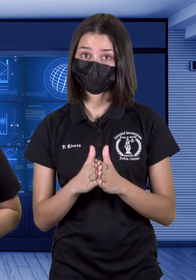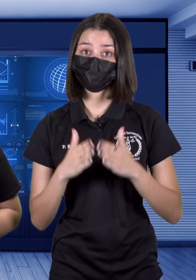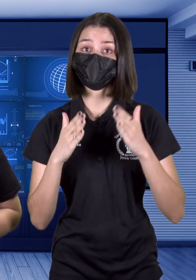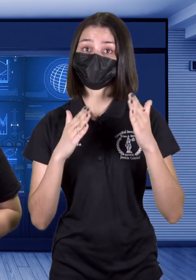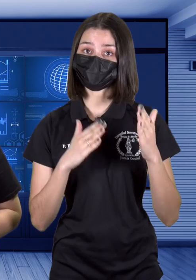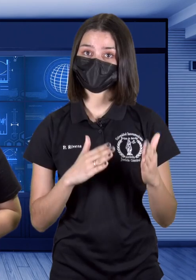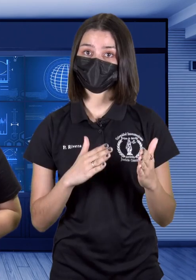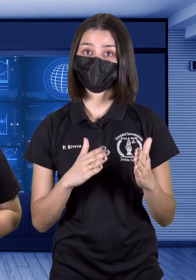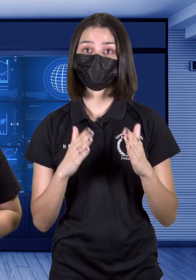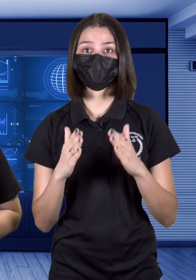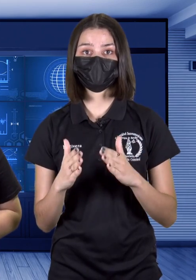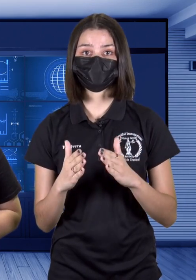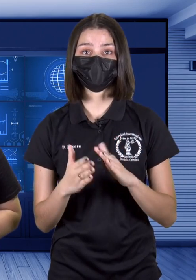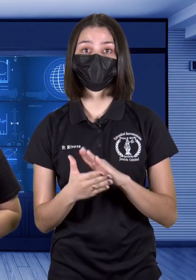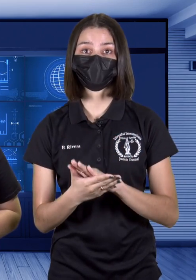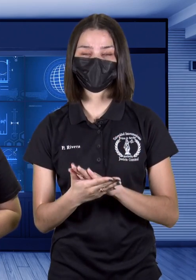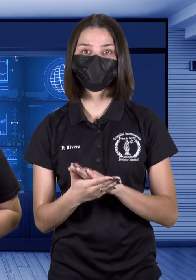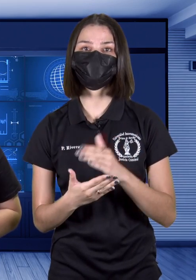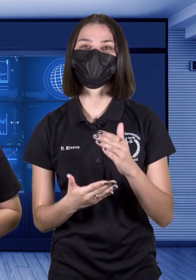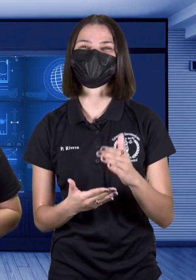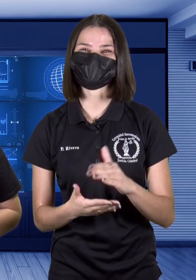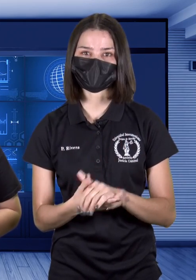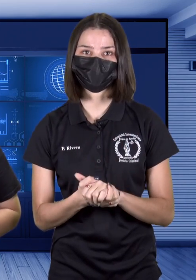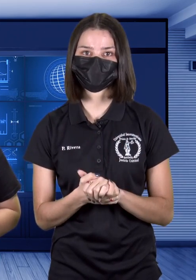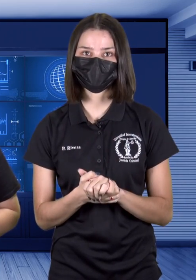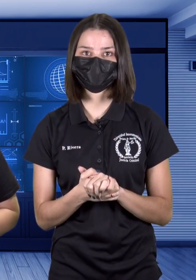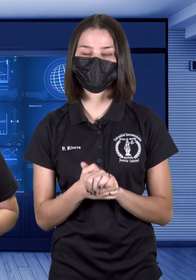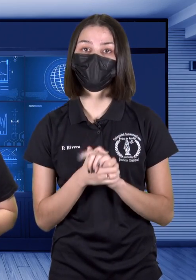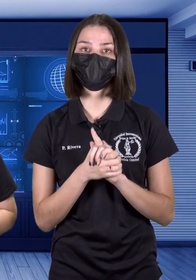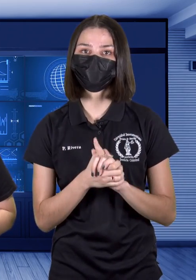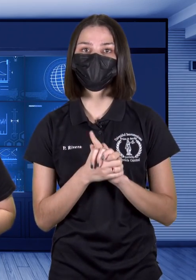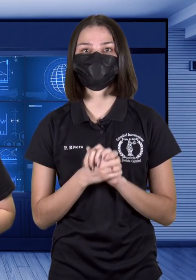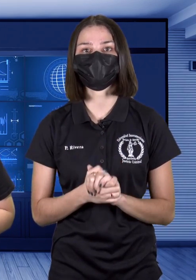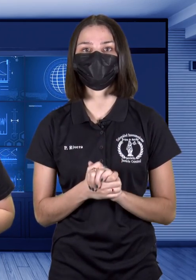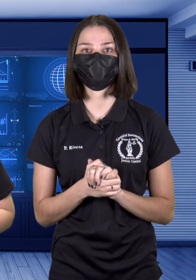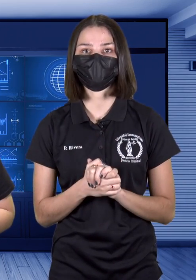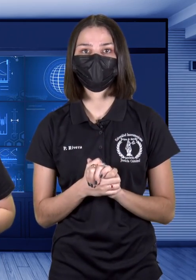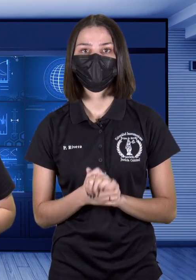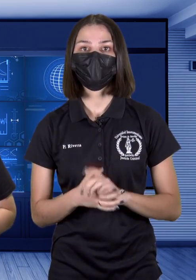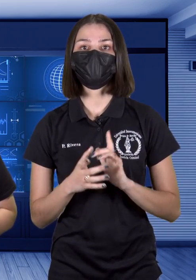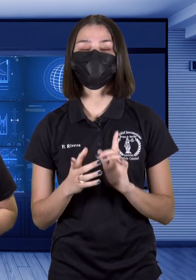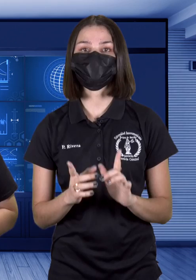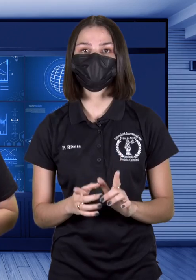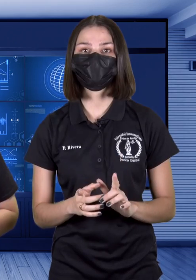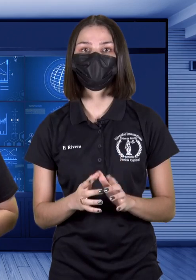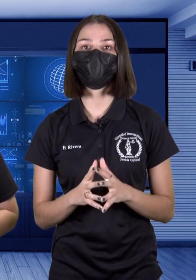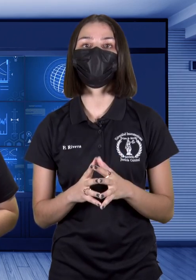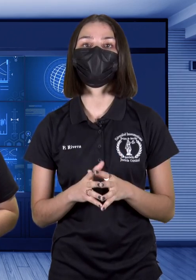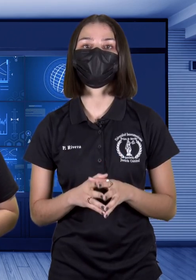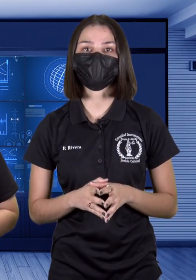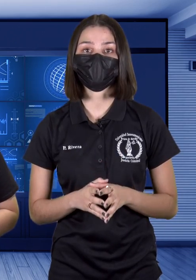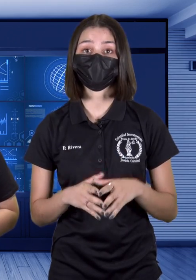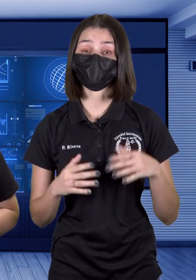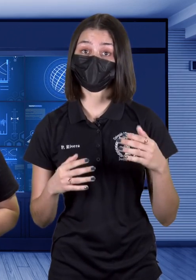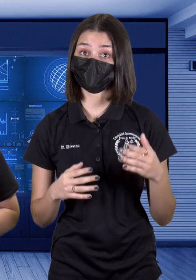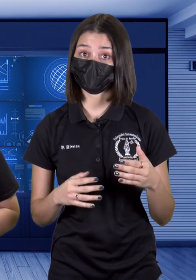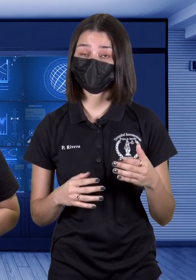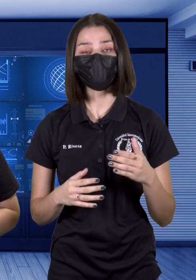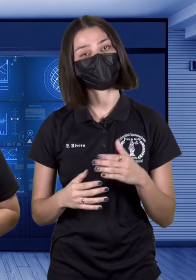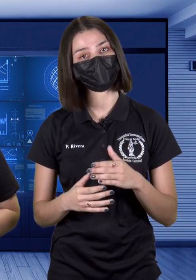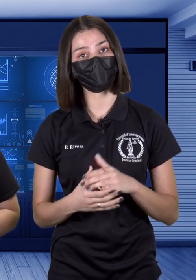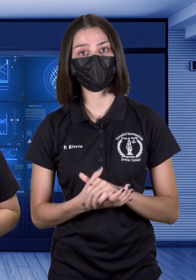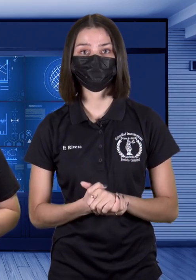negativo, perjudicial, falso o cruel sobre terceras personas en contra de su voluntad. Esto siendo un comportamiento